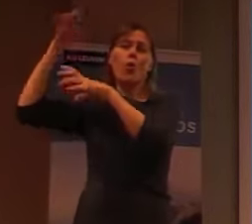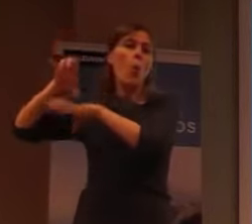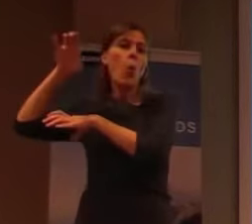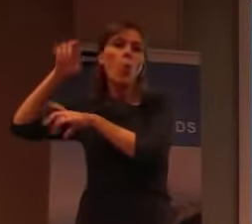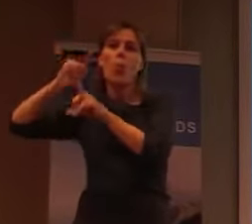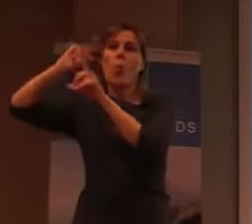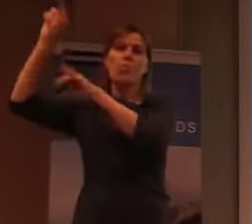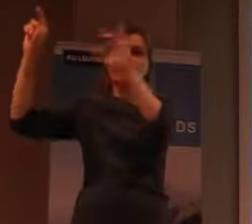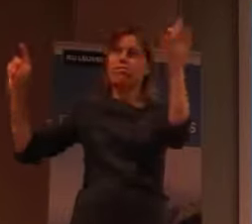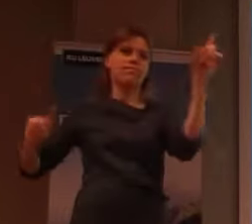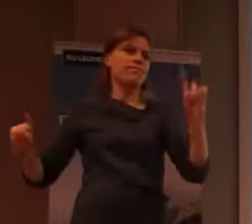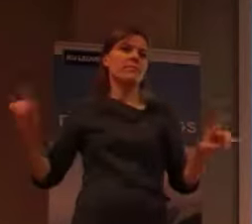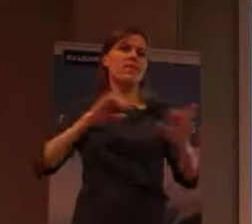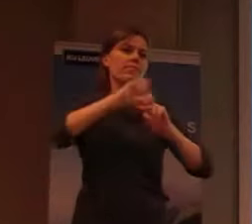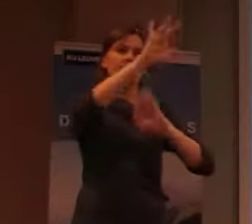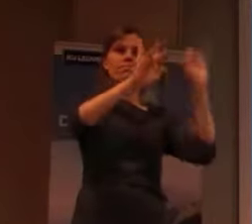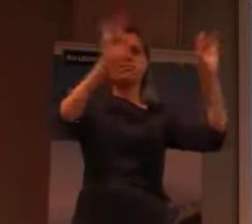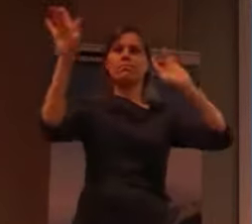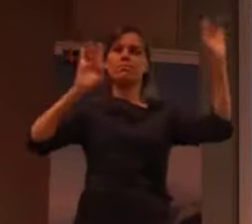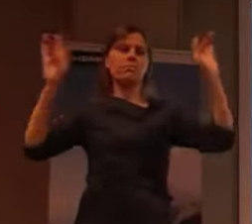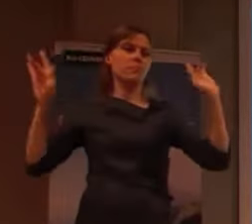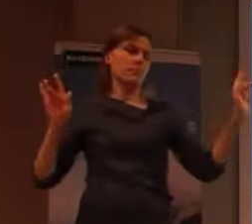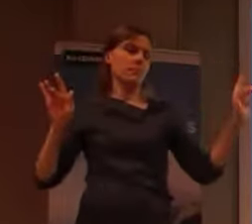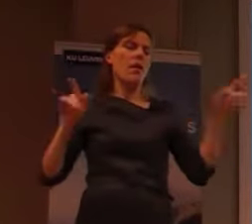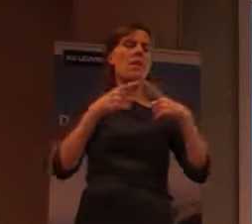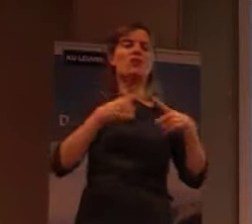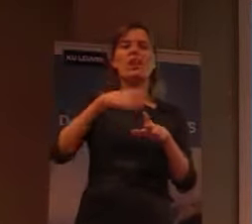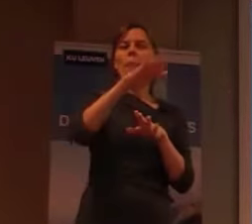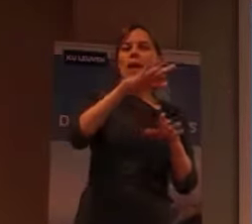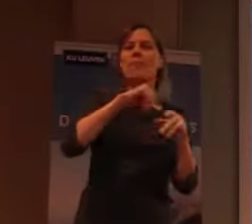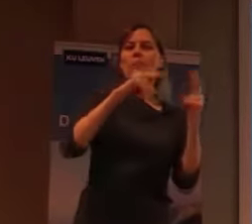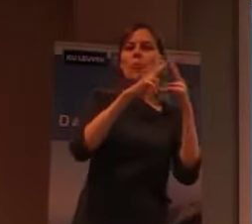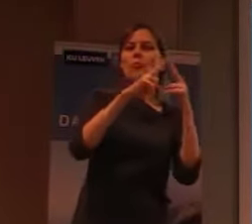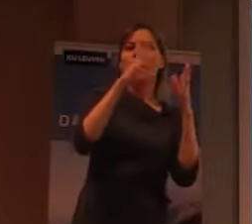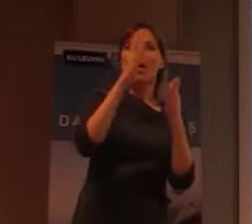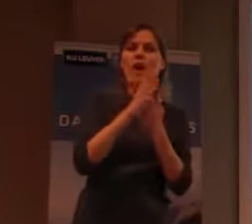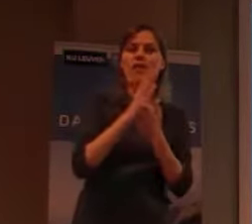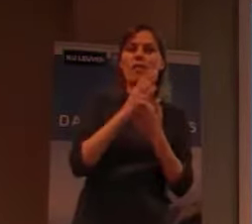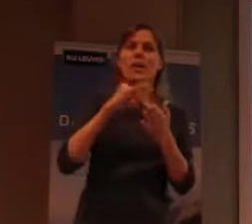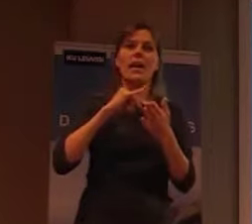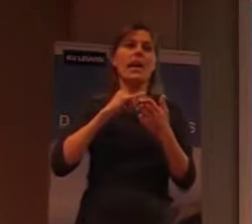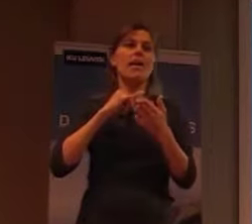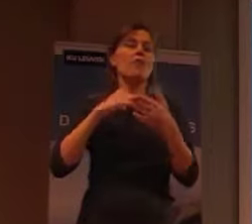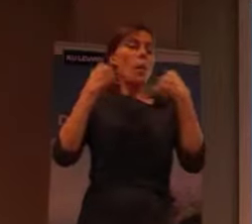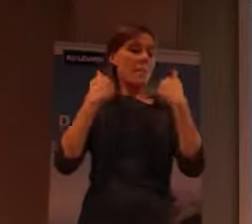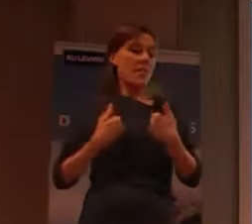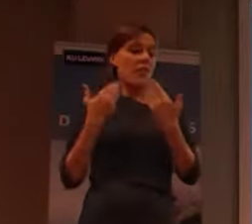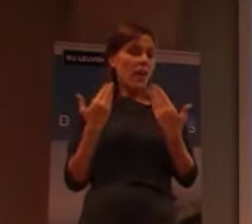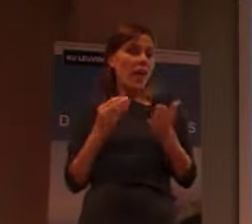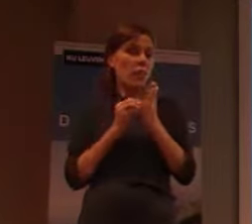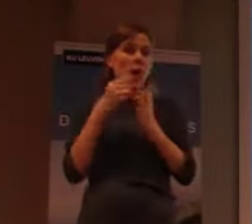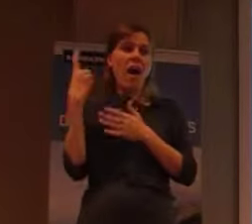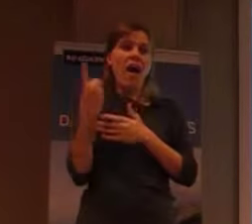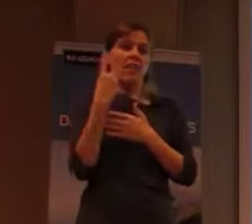heeft denk ik de hele wereld afgereisd en hij heeft heel veel plekken bezocht waar mensen vandaag nog steeds leven met